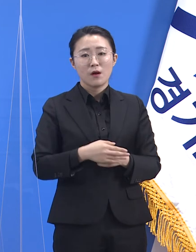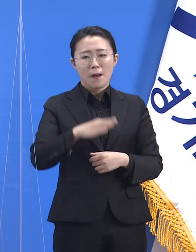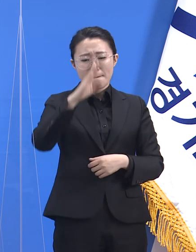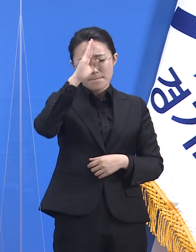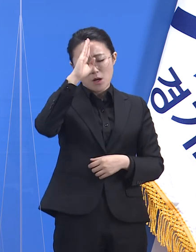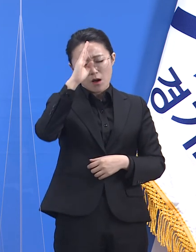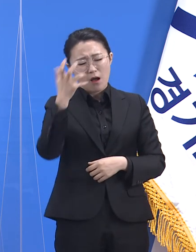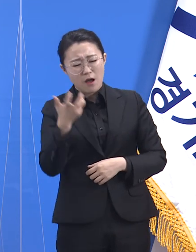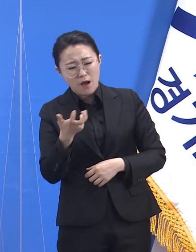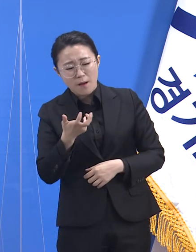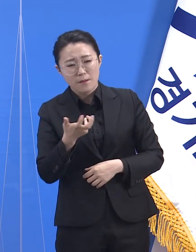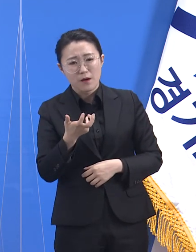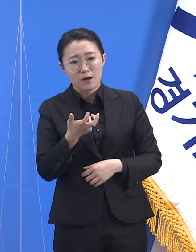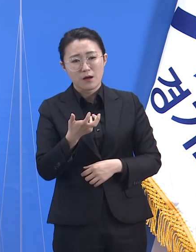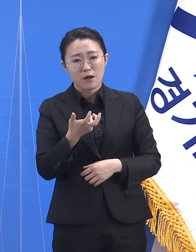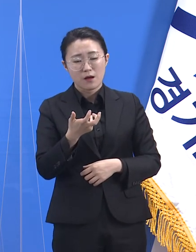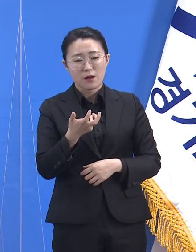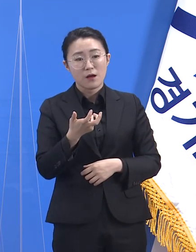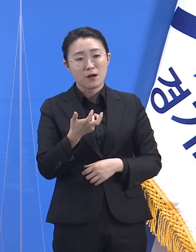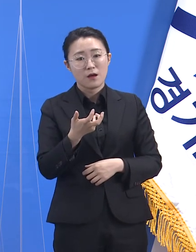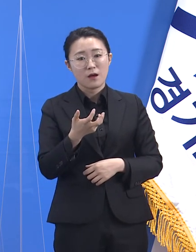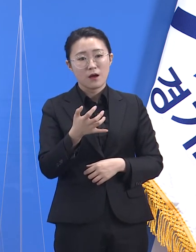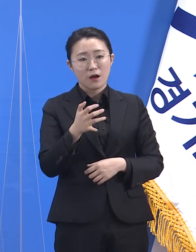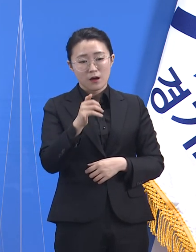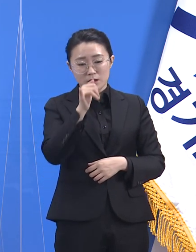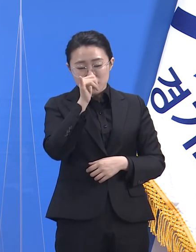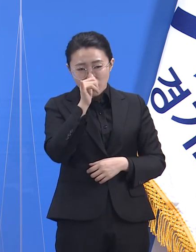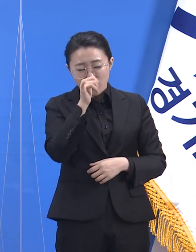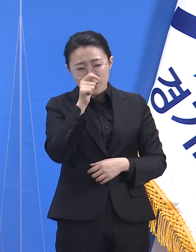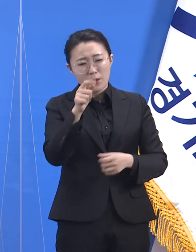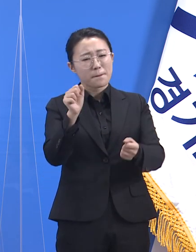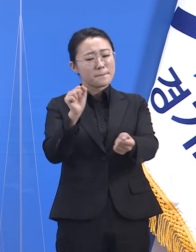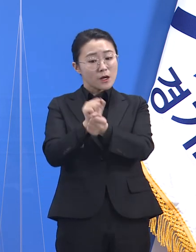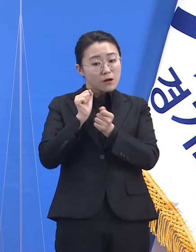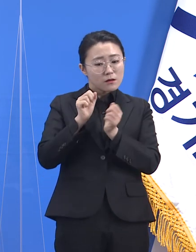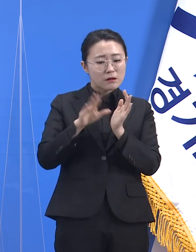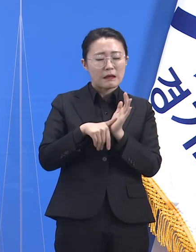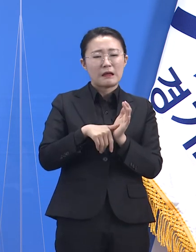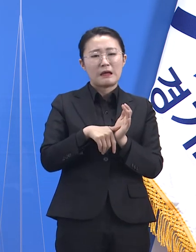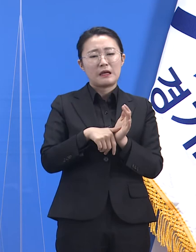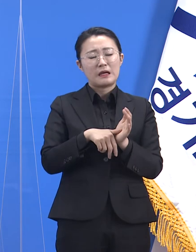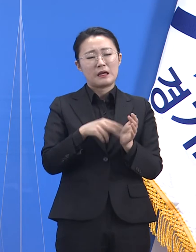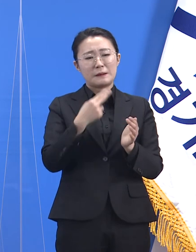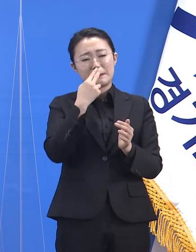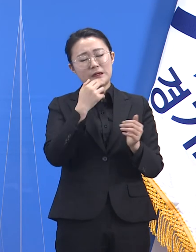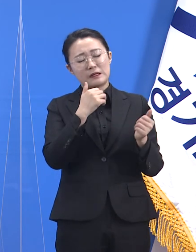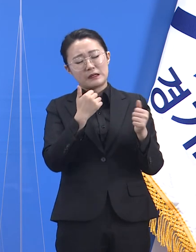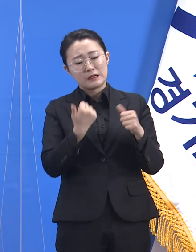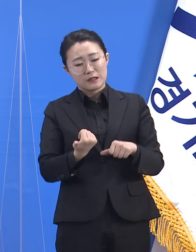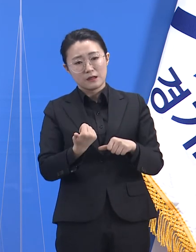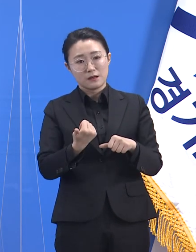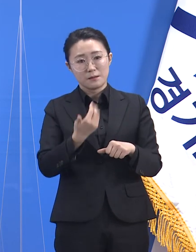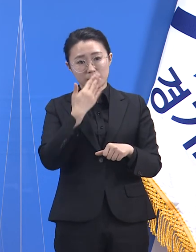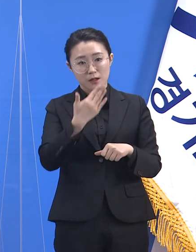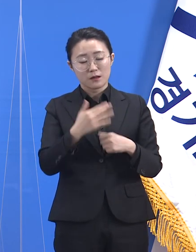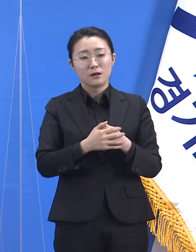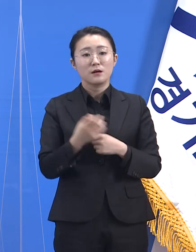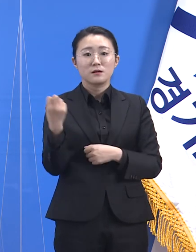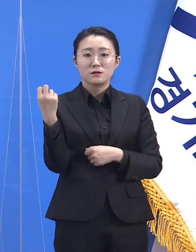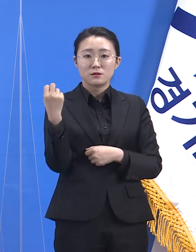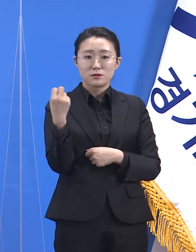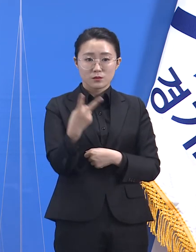감염되면서 사망 같은 나쁜 결과로 이어지는 경우도 적지 않고 상대적으로